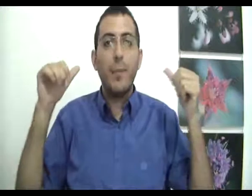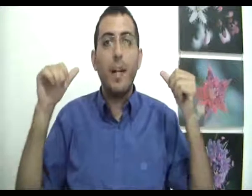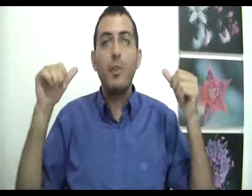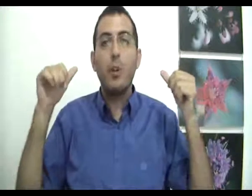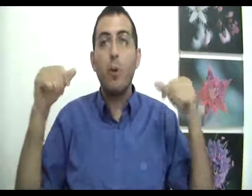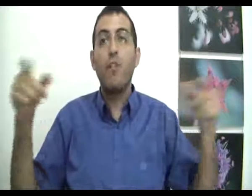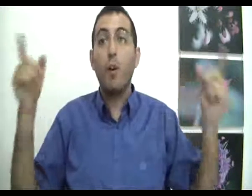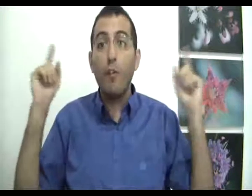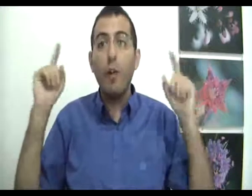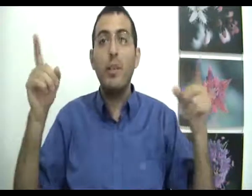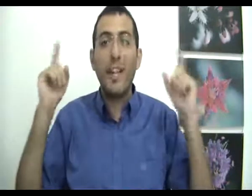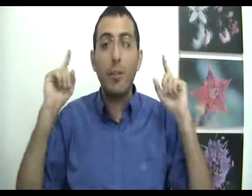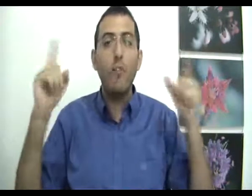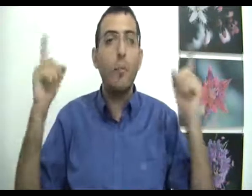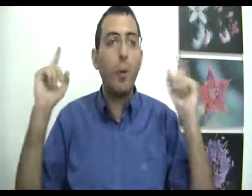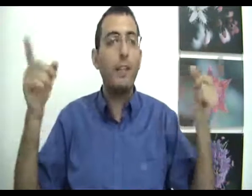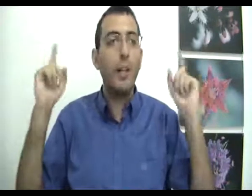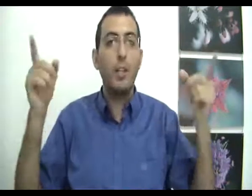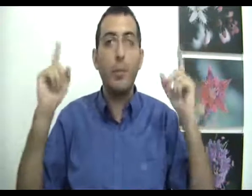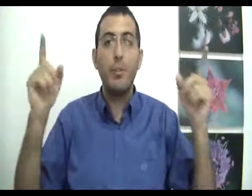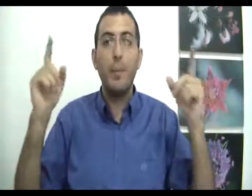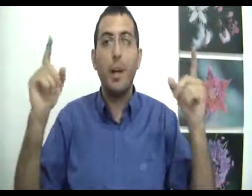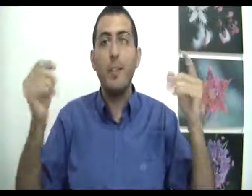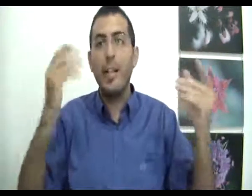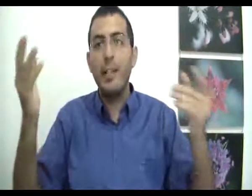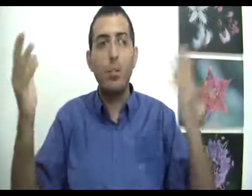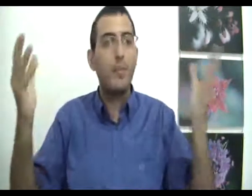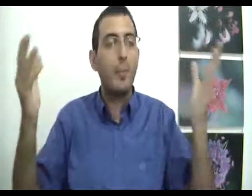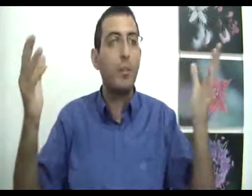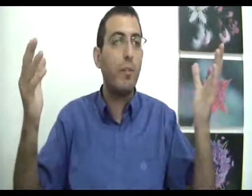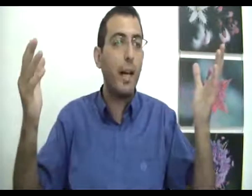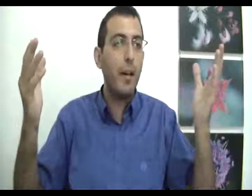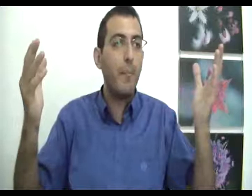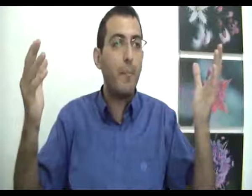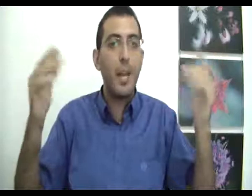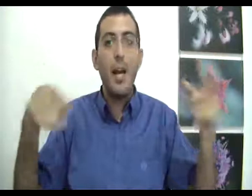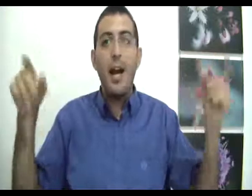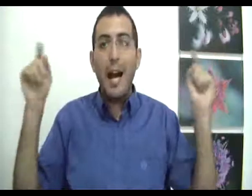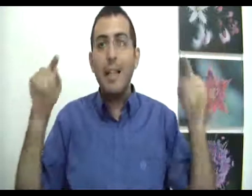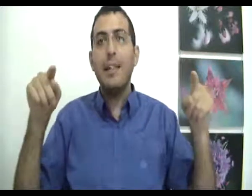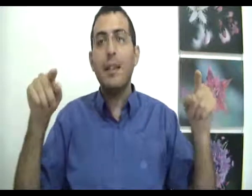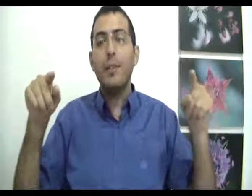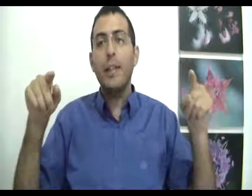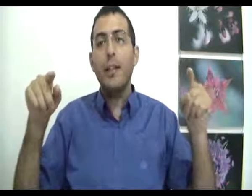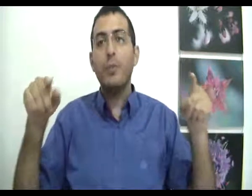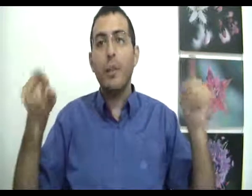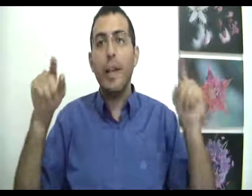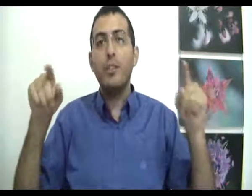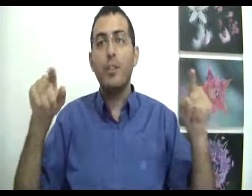הרעים שקורו לו וחווה אותם כתוב המוחלט והגדול ביותר ברמה שאין אצלו הבדל בין טוב לרע אז האדם יודע שהוא הגיע לשלמות